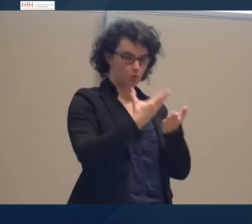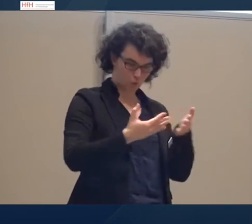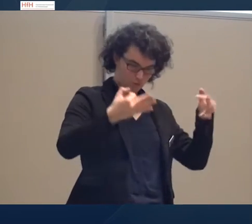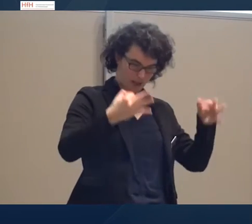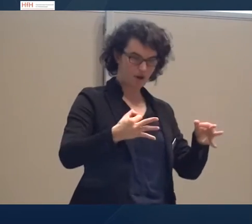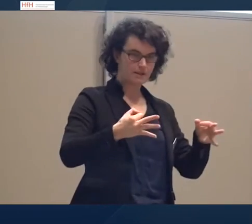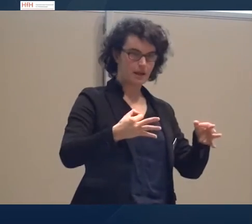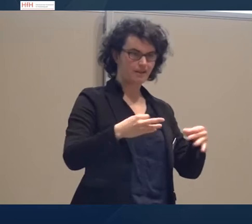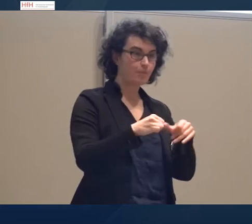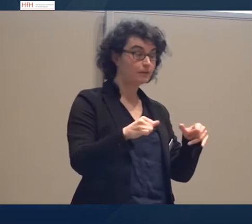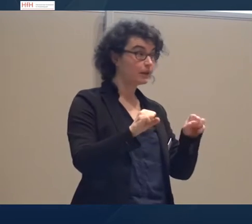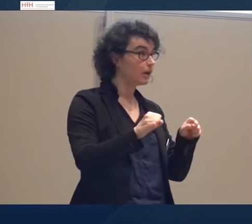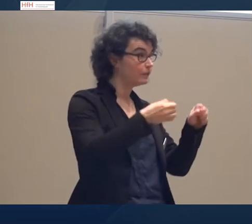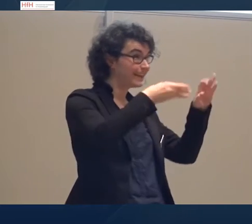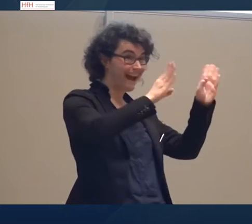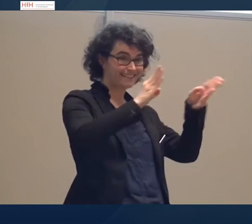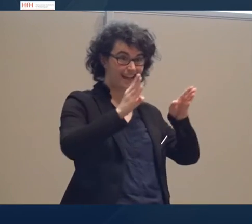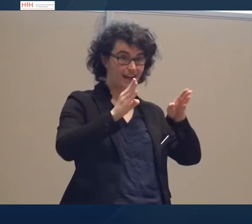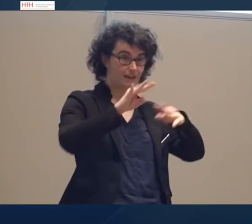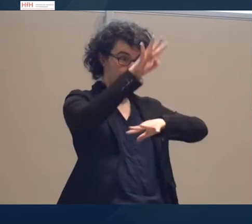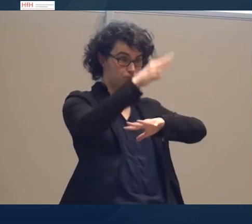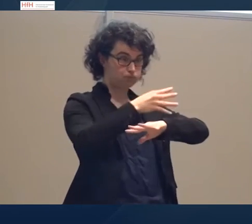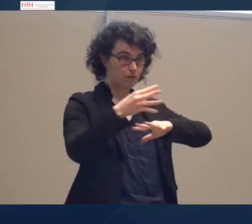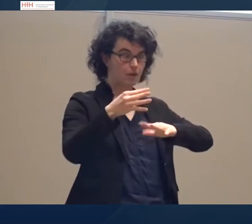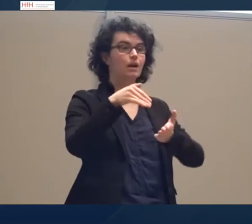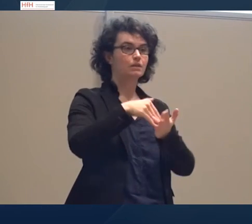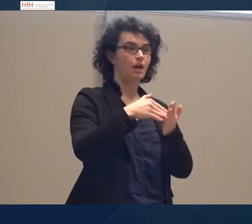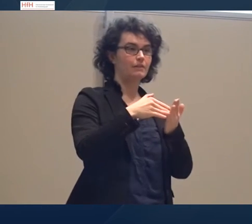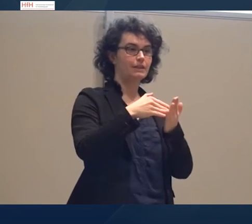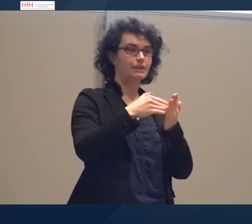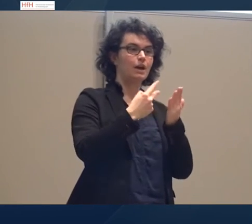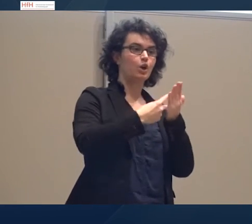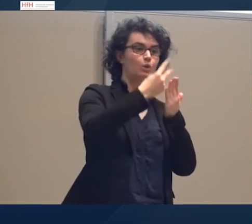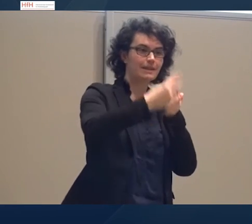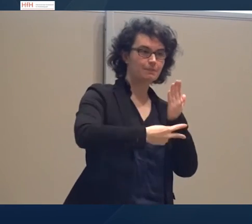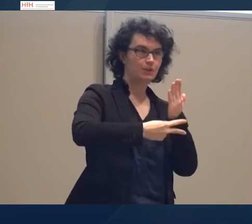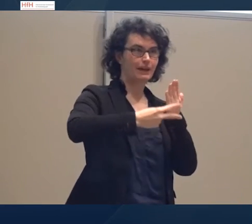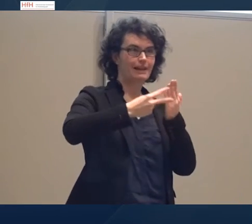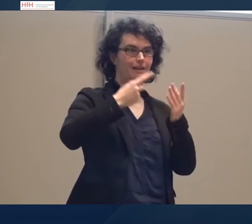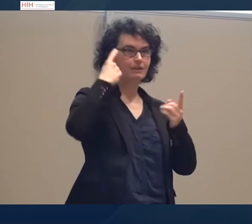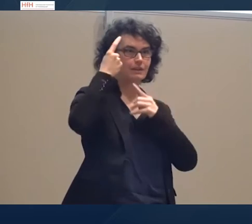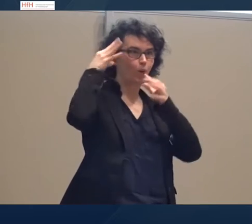einteilen. Und dem kann man konzeptuelle Deutungsmuster sagen oder Themen entfalten.